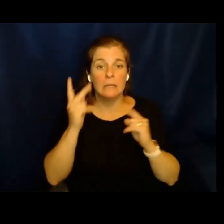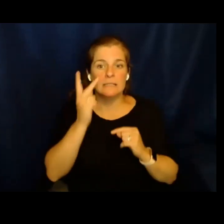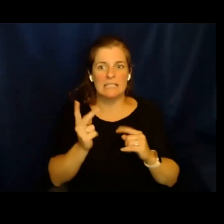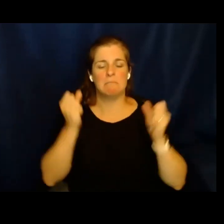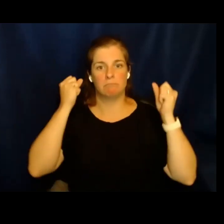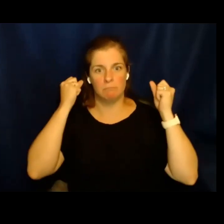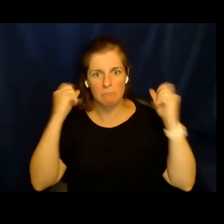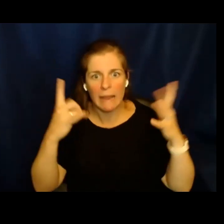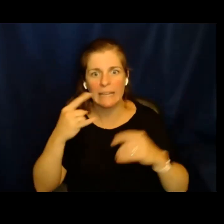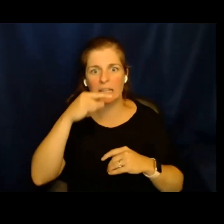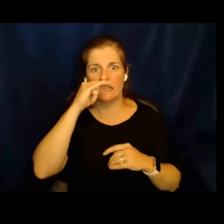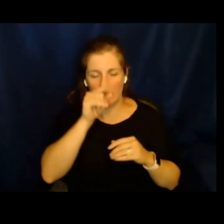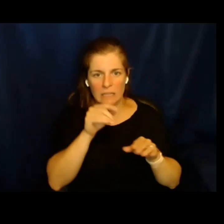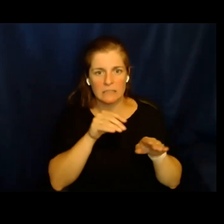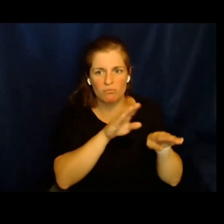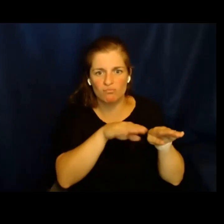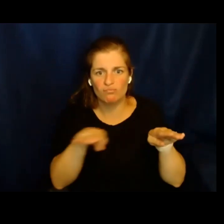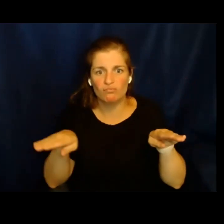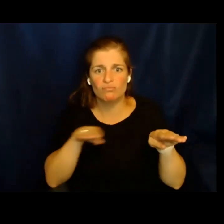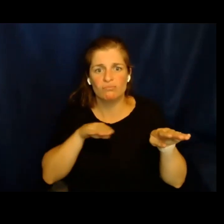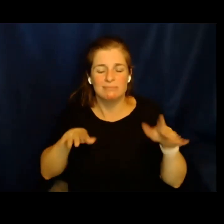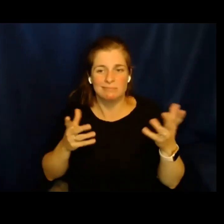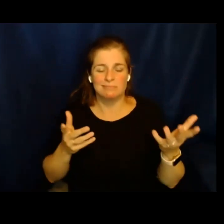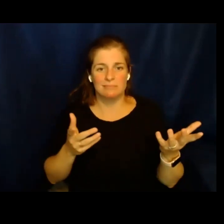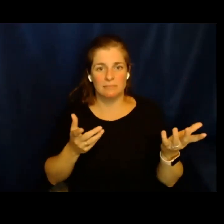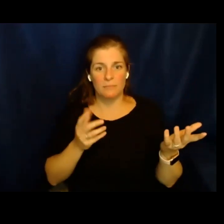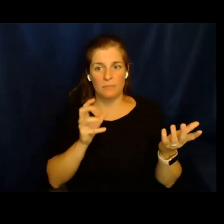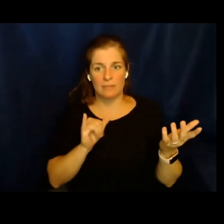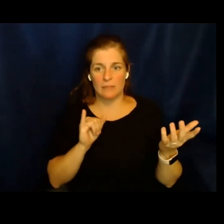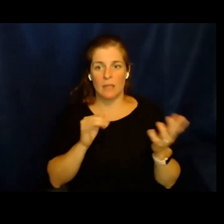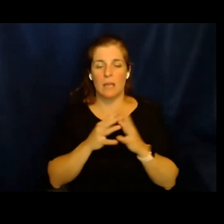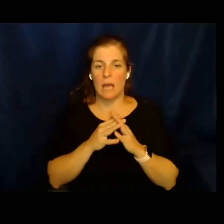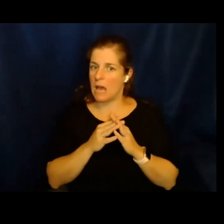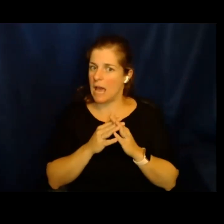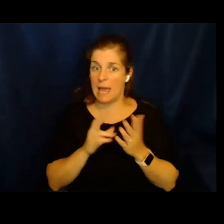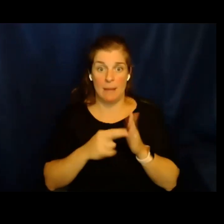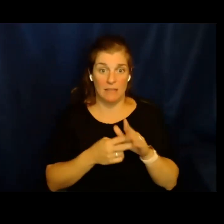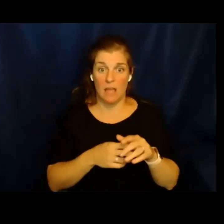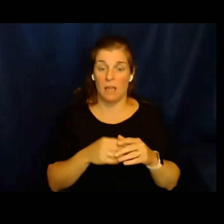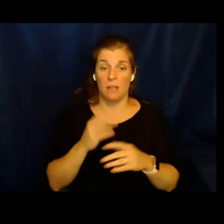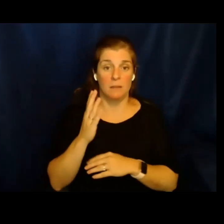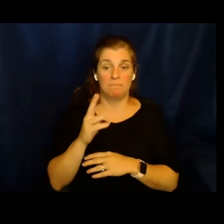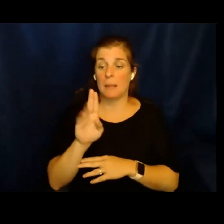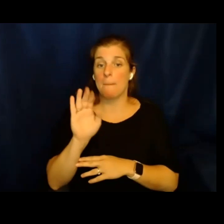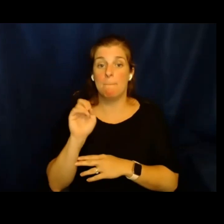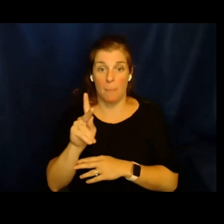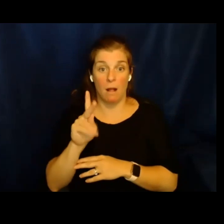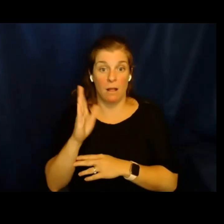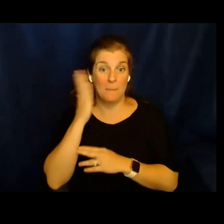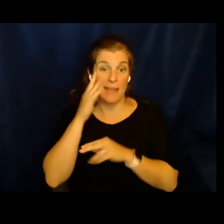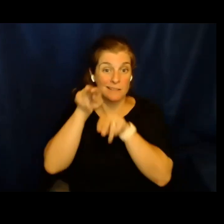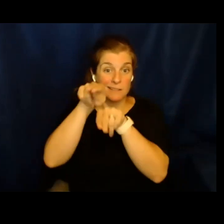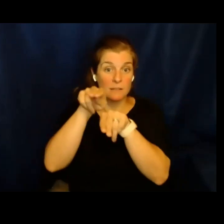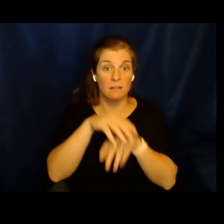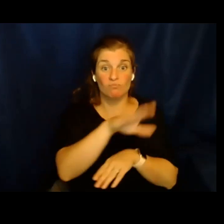tiendas de campaña y ver a tal numeroso grupo de niños. Y había hilera tras